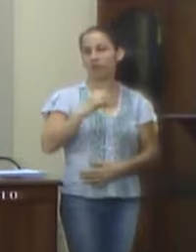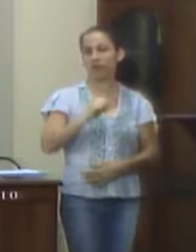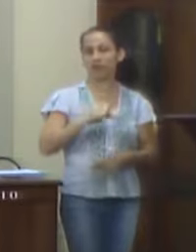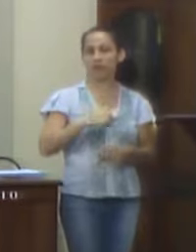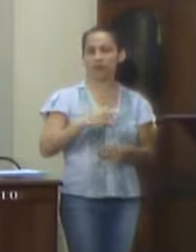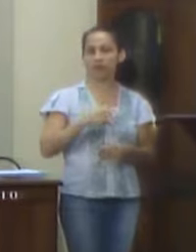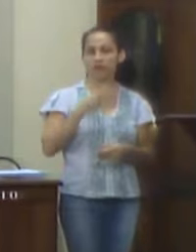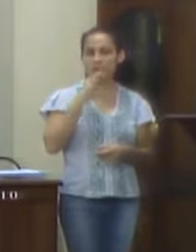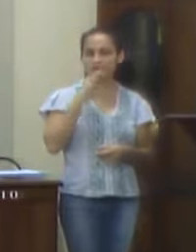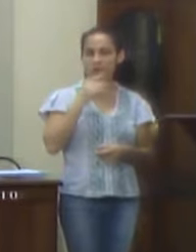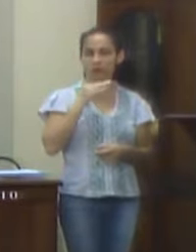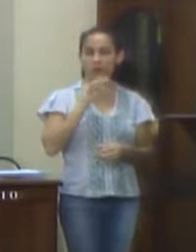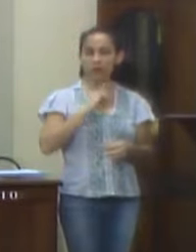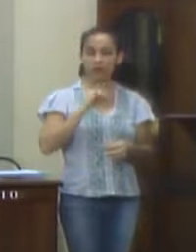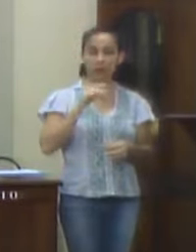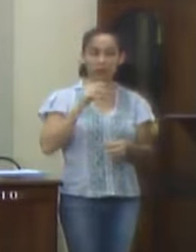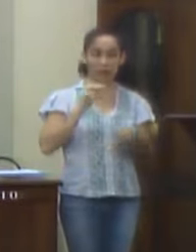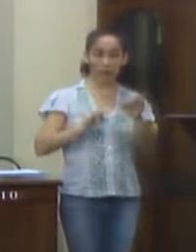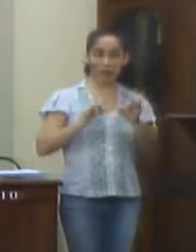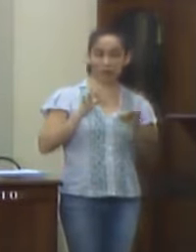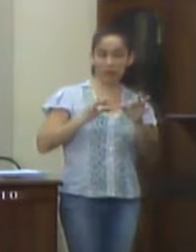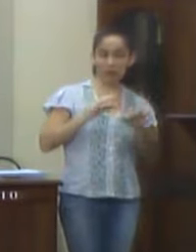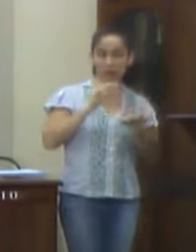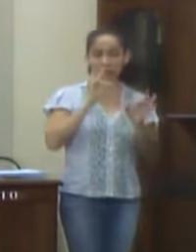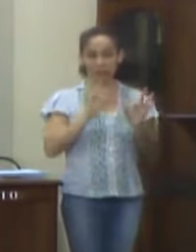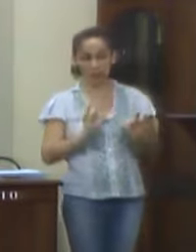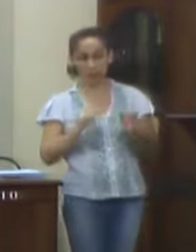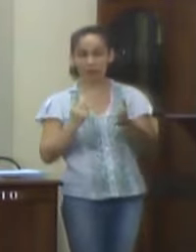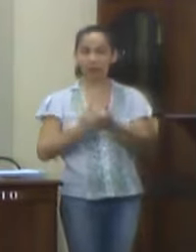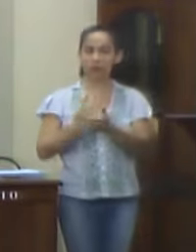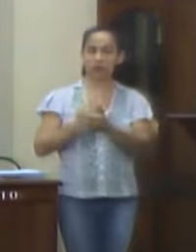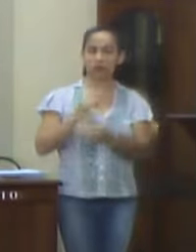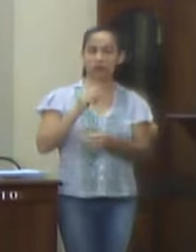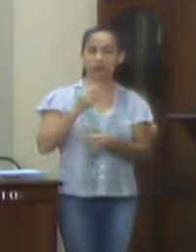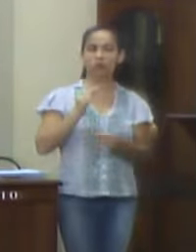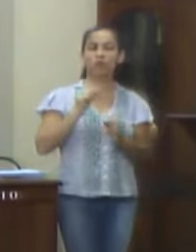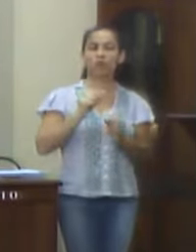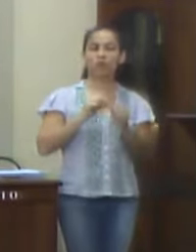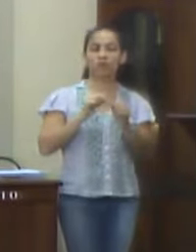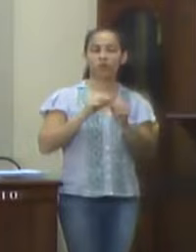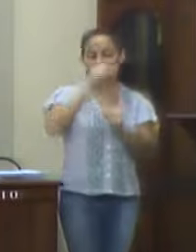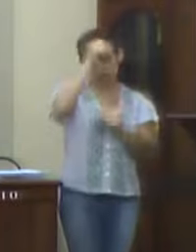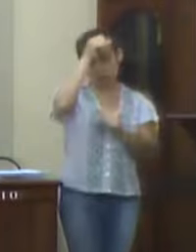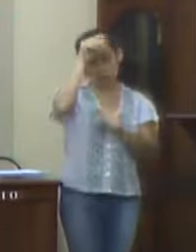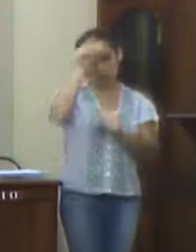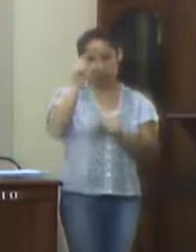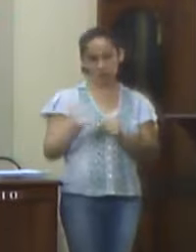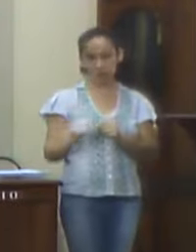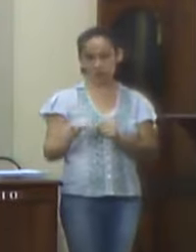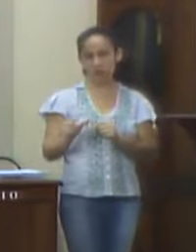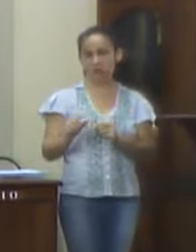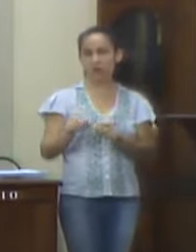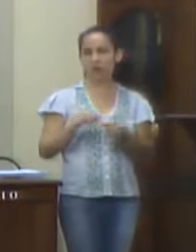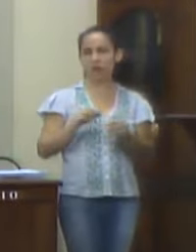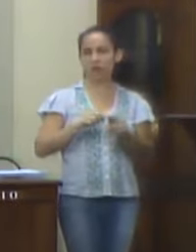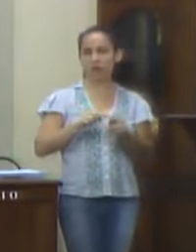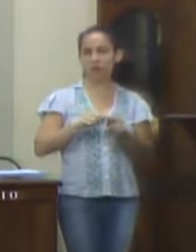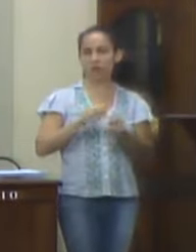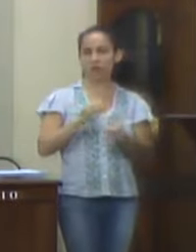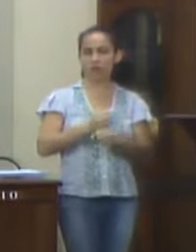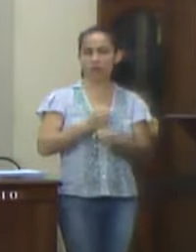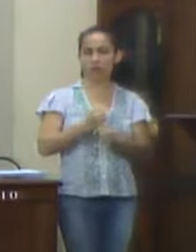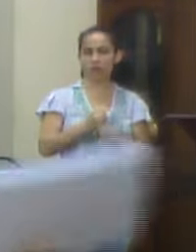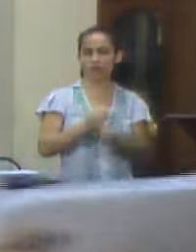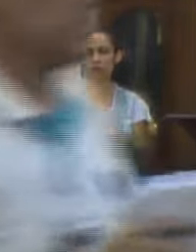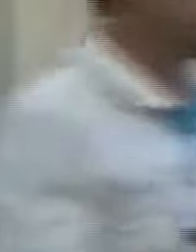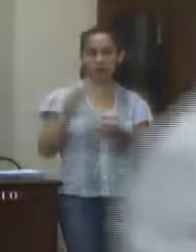Tomar e julgar as contas do prefeito, deliberando sobre o parecer do Tribunal de Contas do Estado ou órgão a que for atribuída